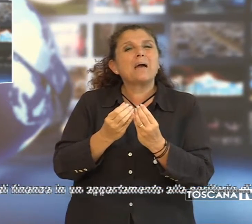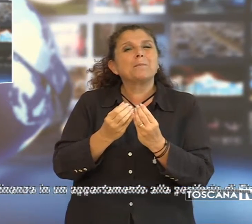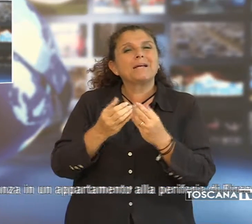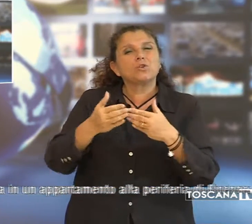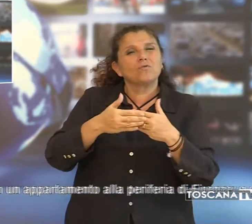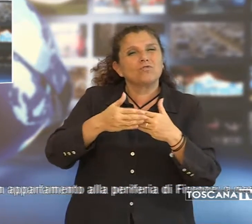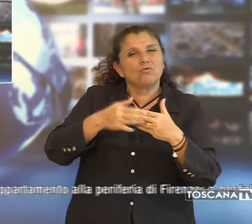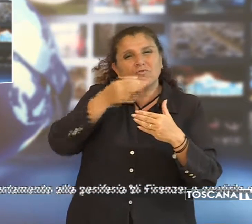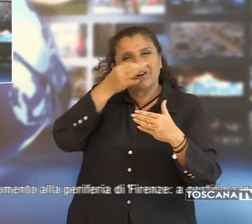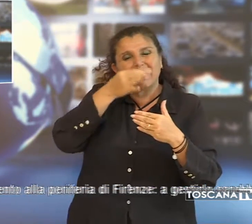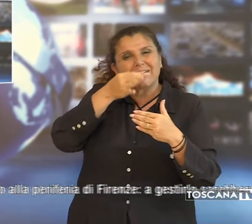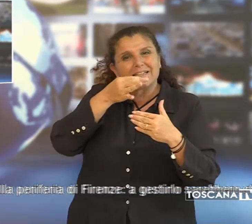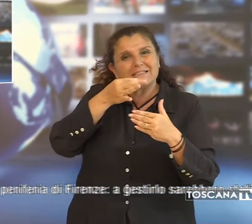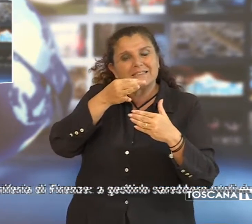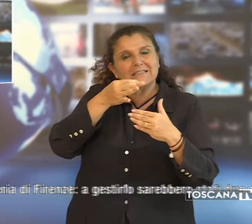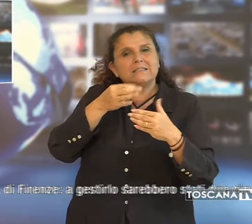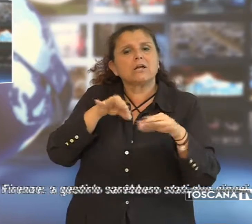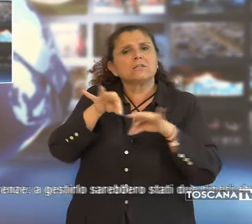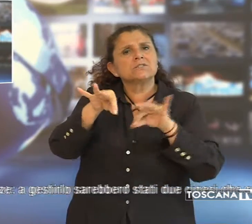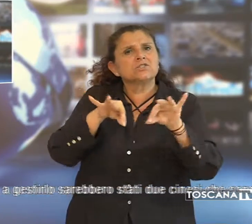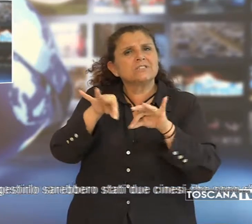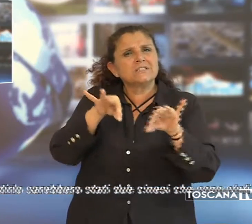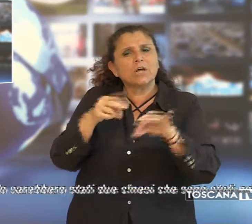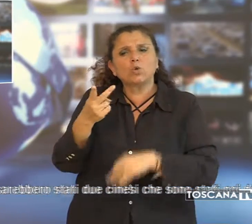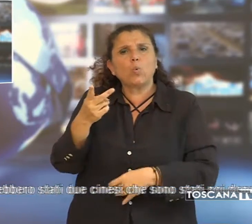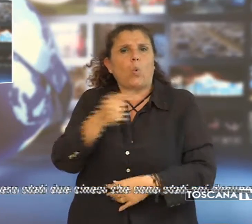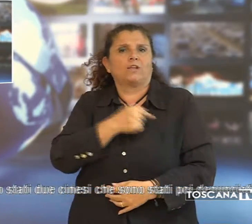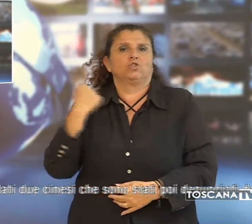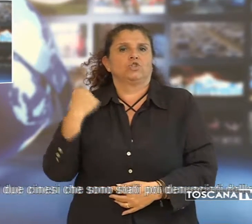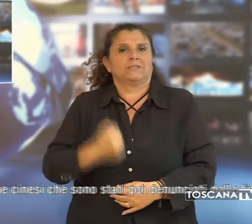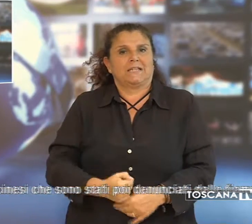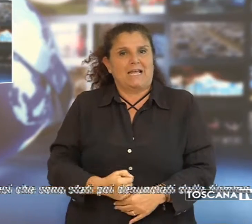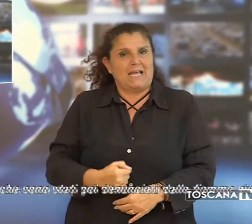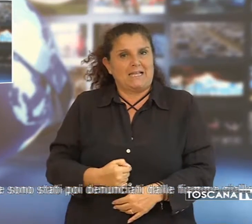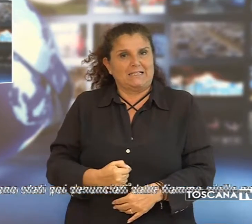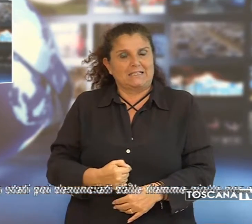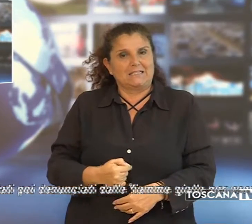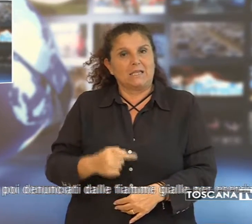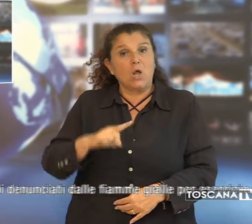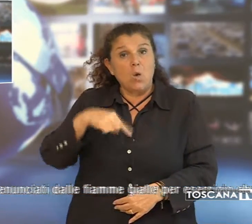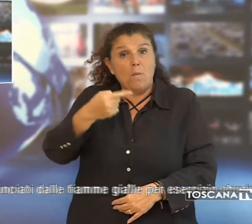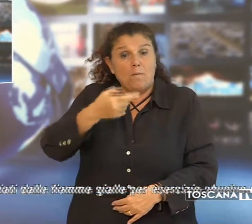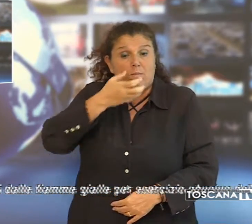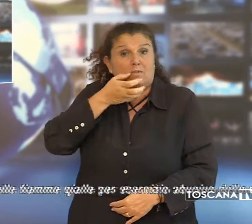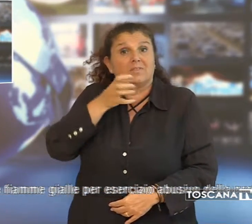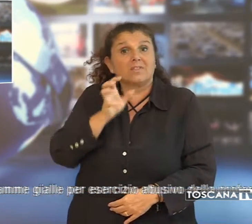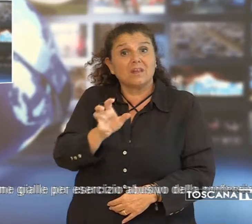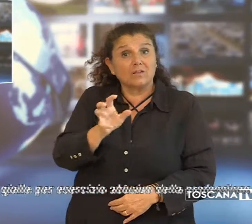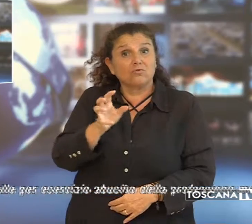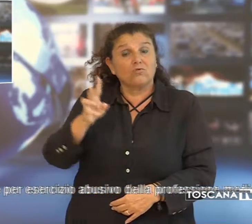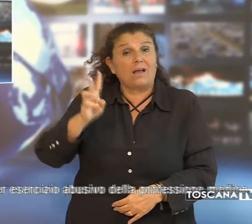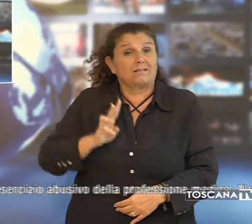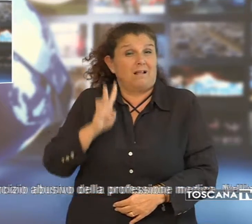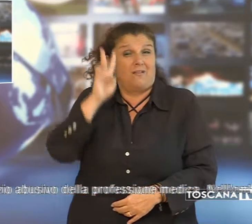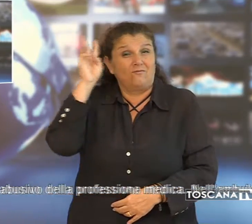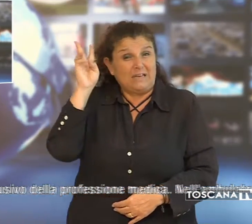di Firenze. A gestirlo sarebbero stati due cinesi che sono stati poi denunciati dalle fiamme